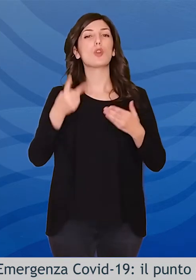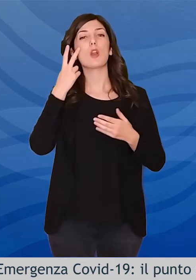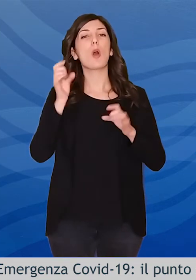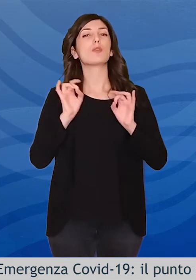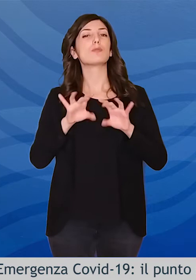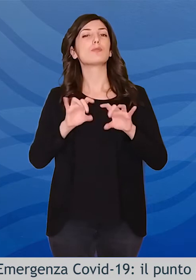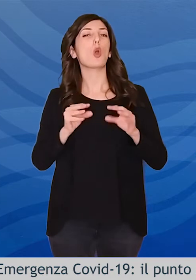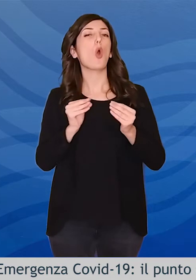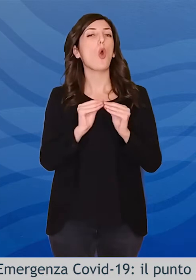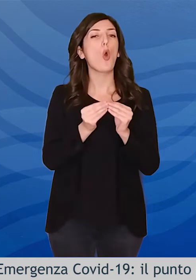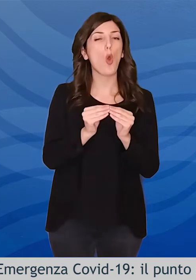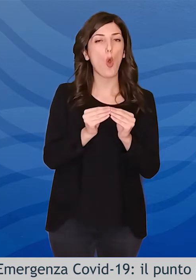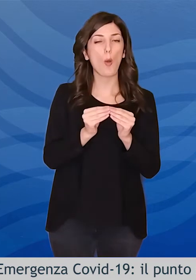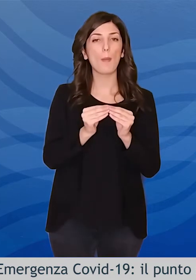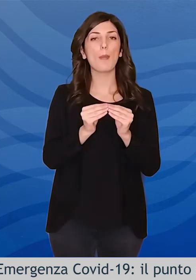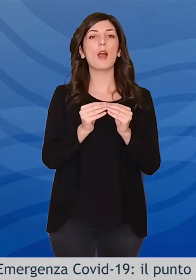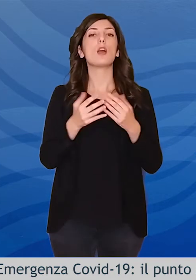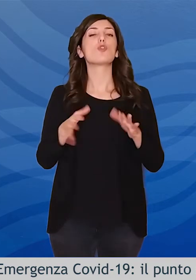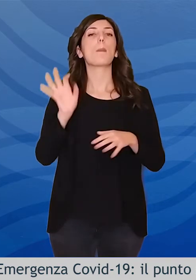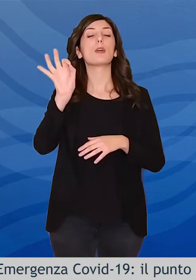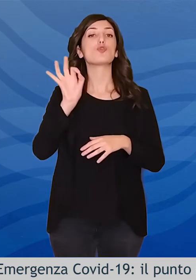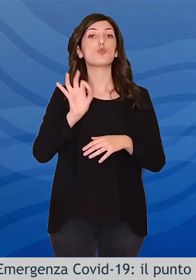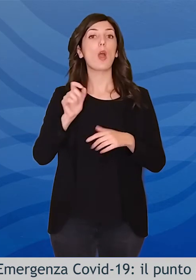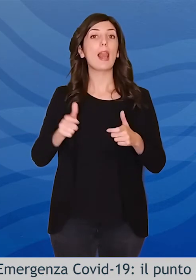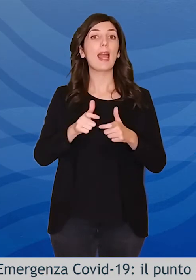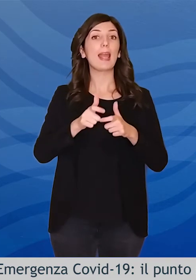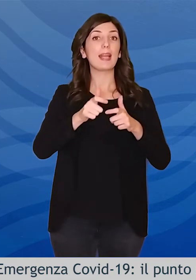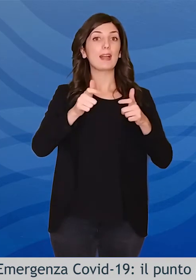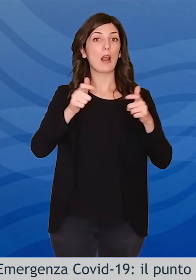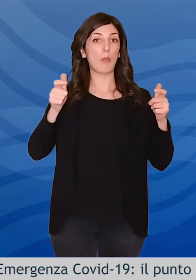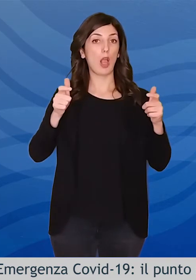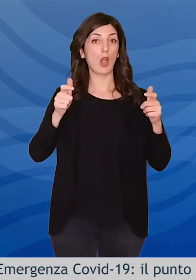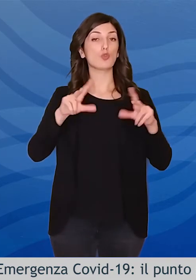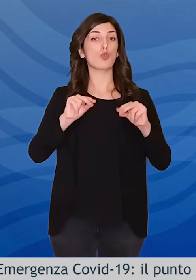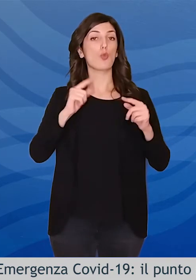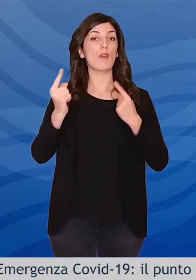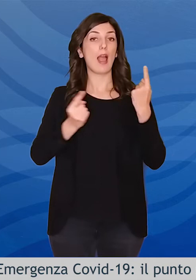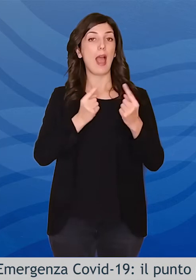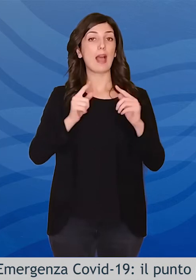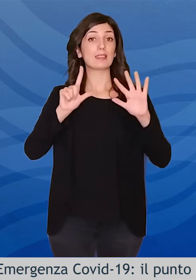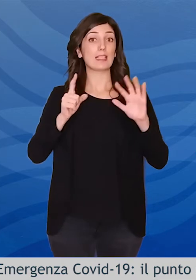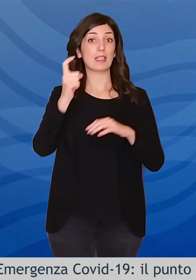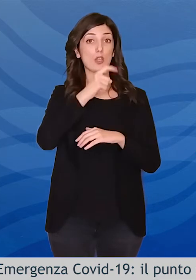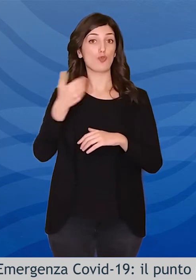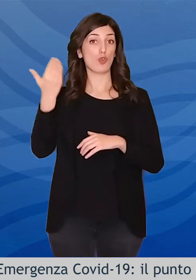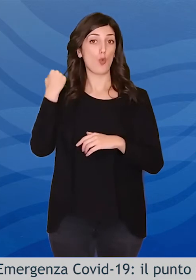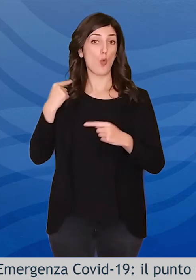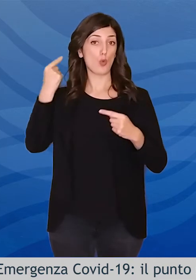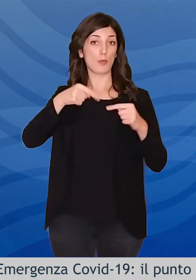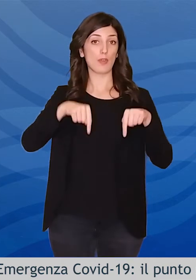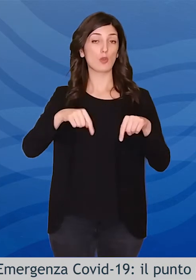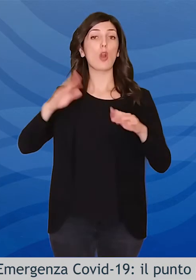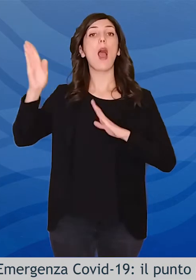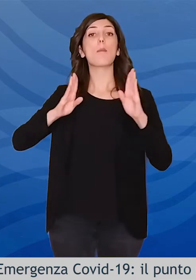'infezione sono rappresentati dalla percentuale di incremento dei nuovi casi negli ultimi sette giorni rispetto alla media